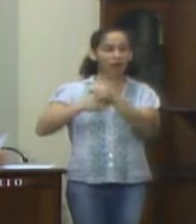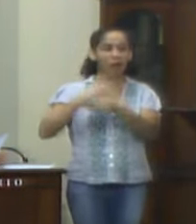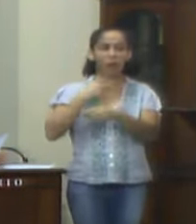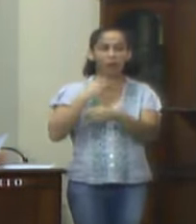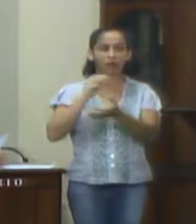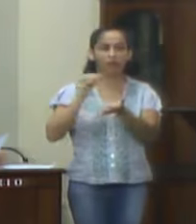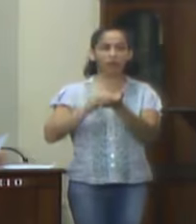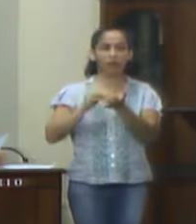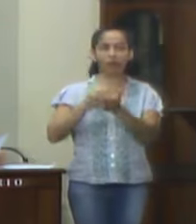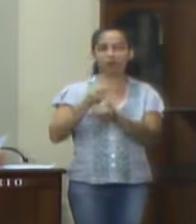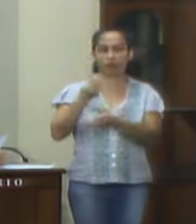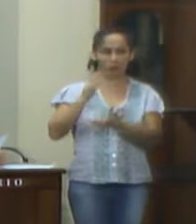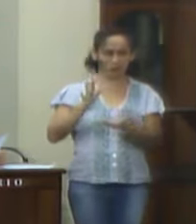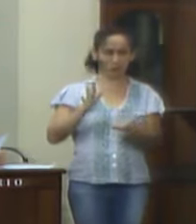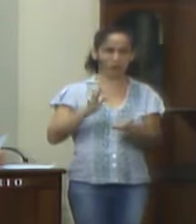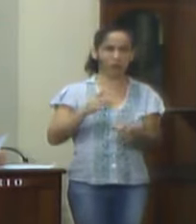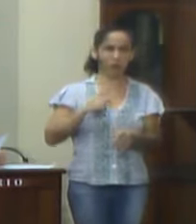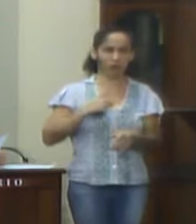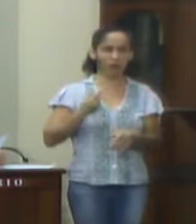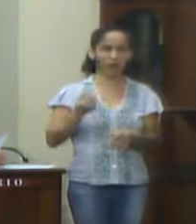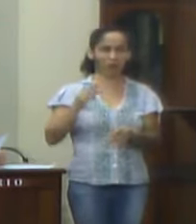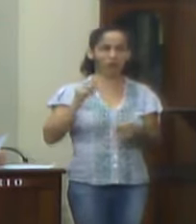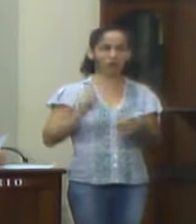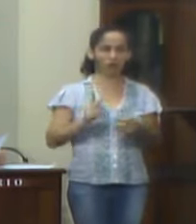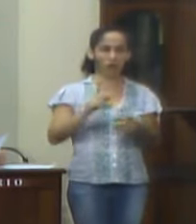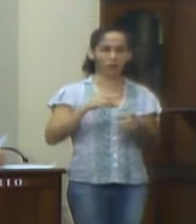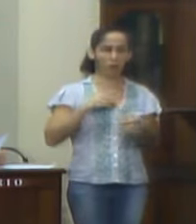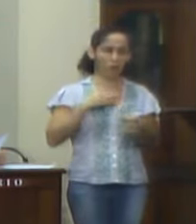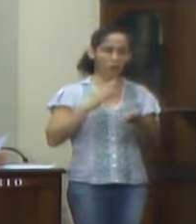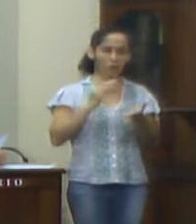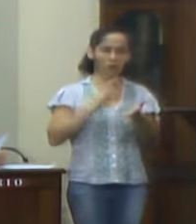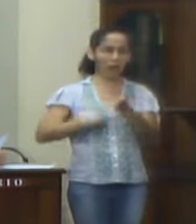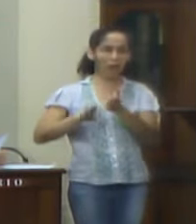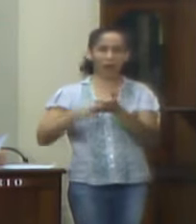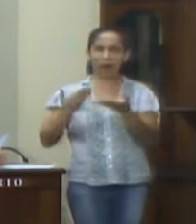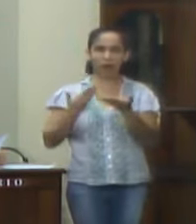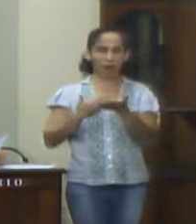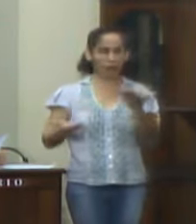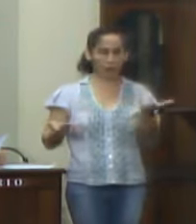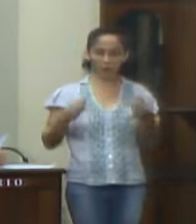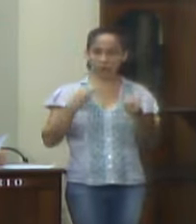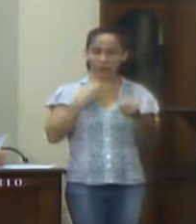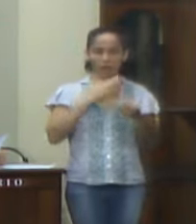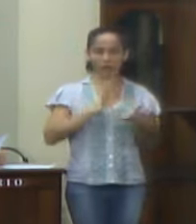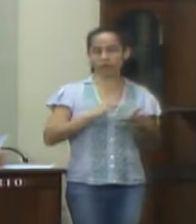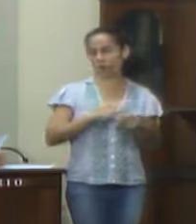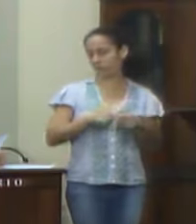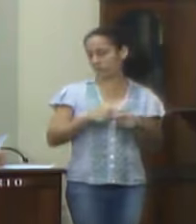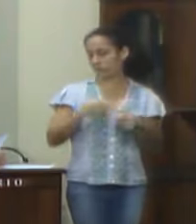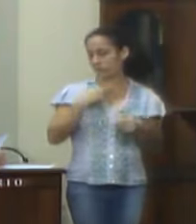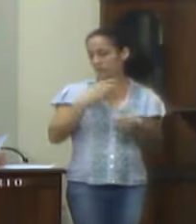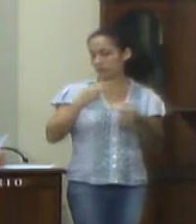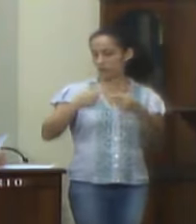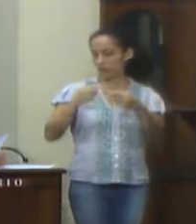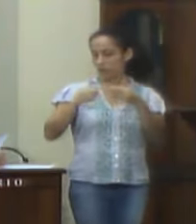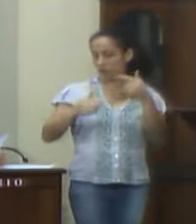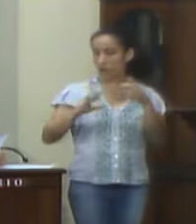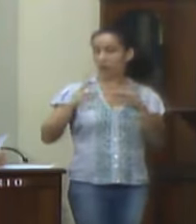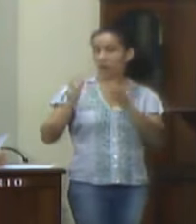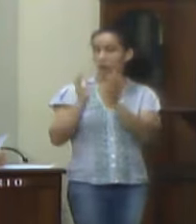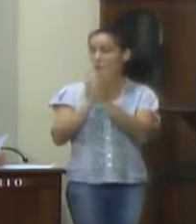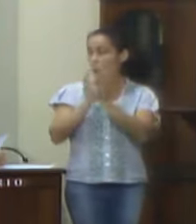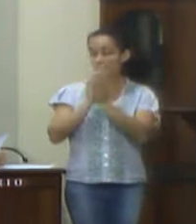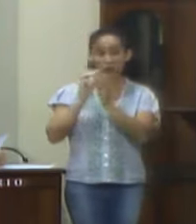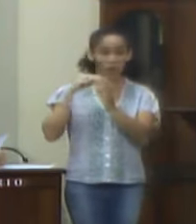e a lei orçamentária anual. Atende o presente projeto a determinação legal, não podendo ser objeto de discussão ou discordância,